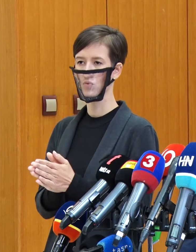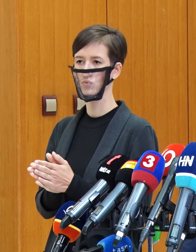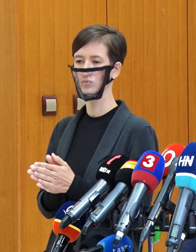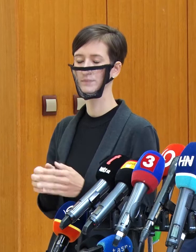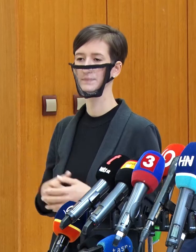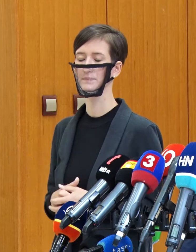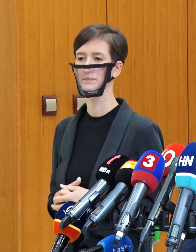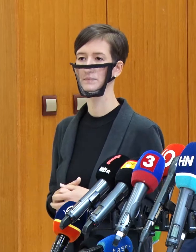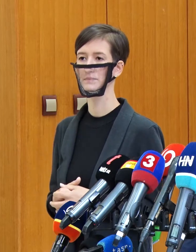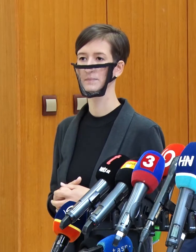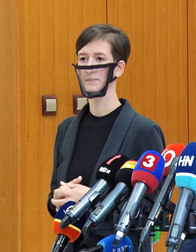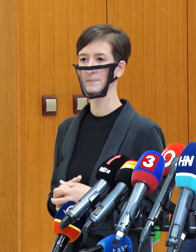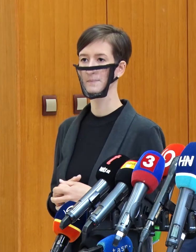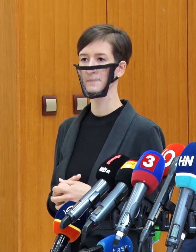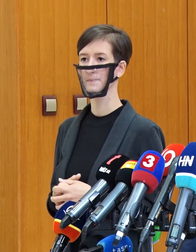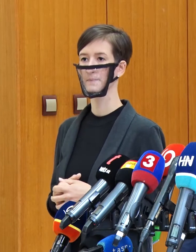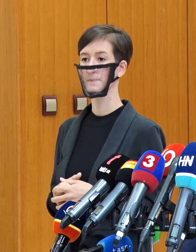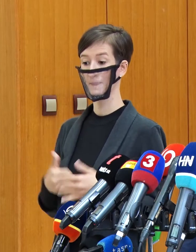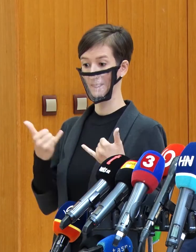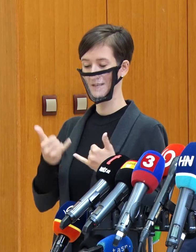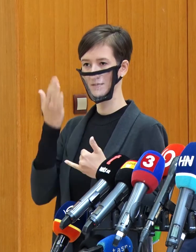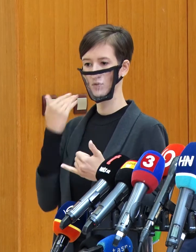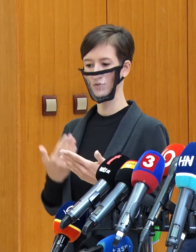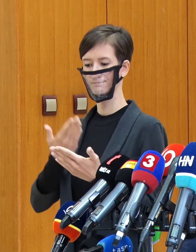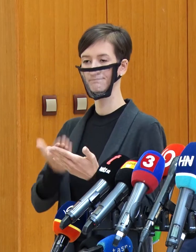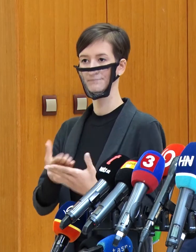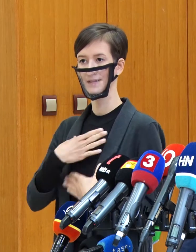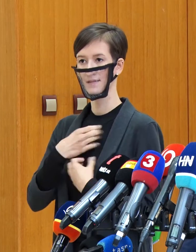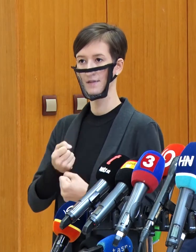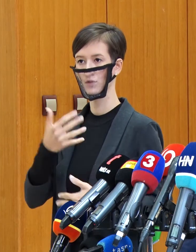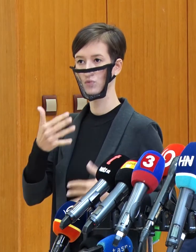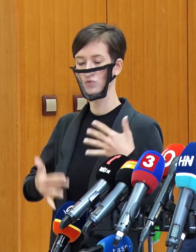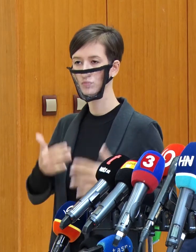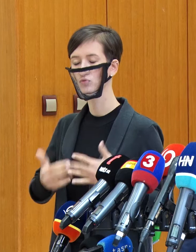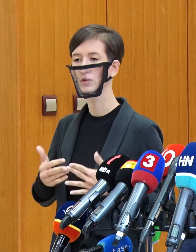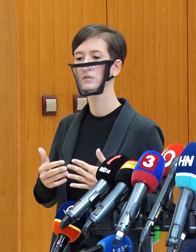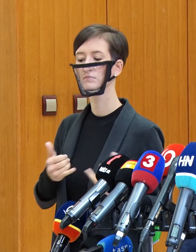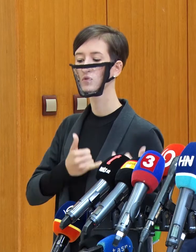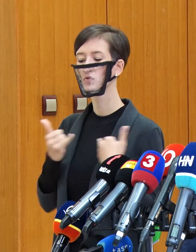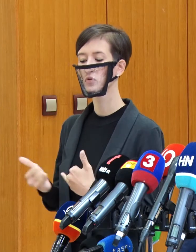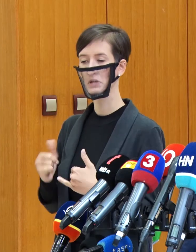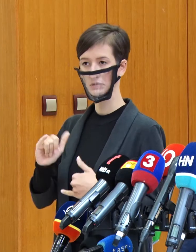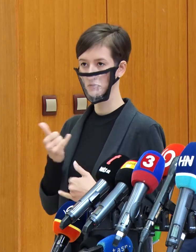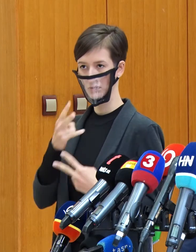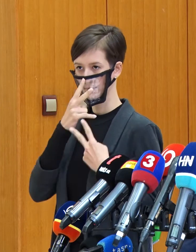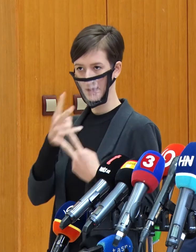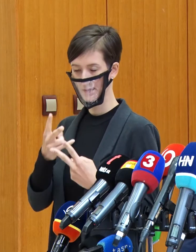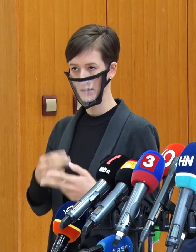Európou. Dnešný zverejnený návrh rozpočtu je niečo, čo sme doteraz nepoznali.